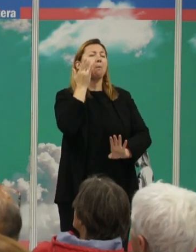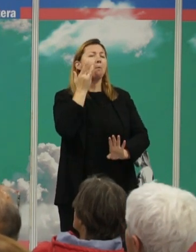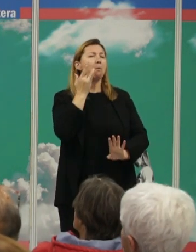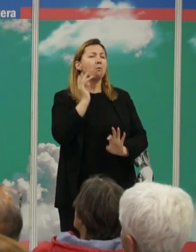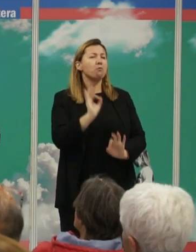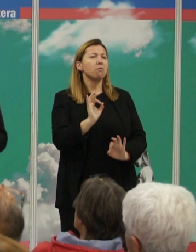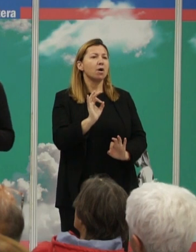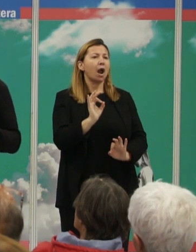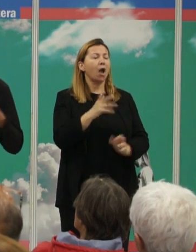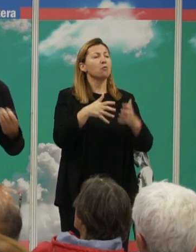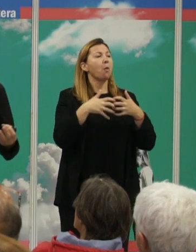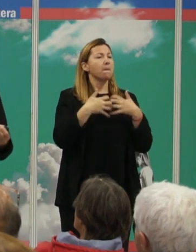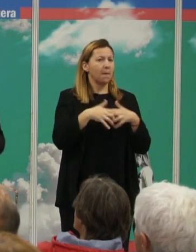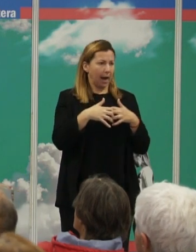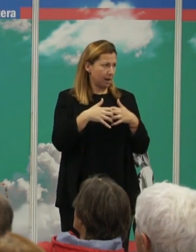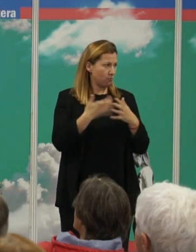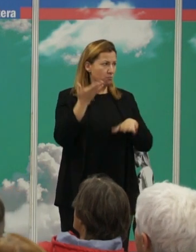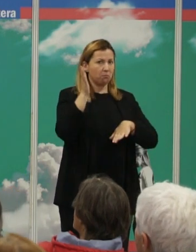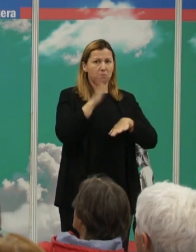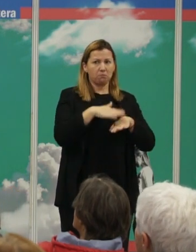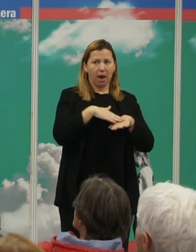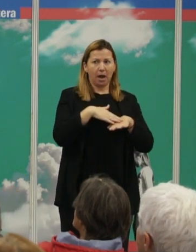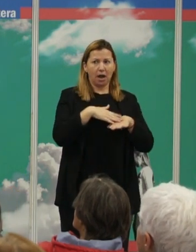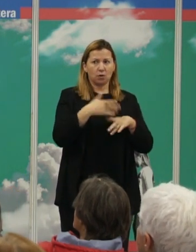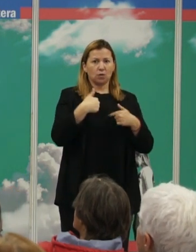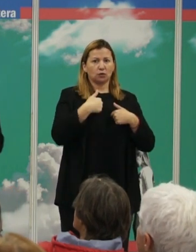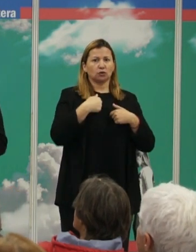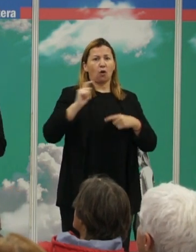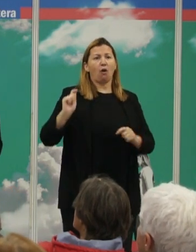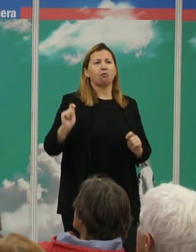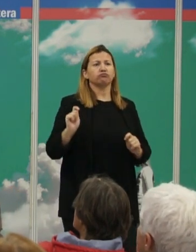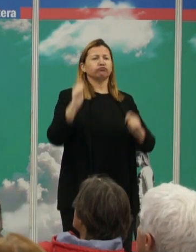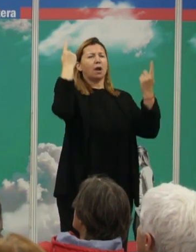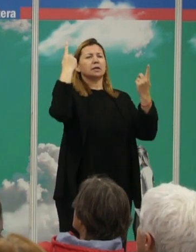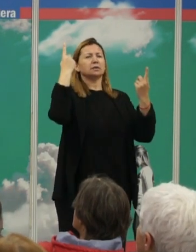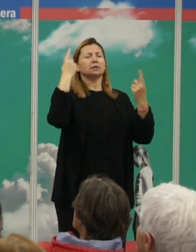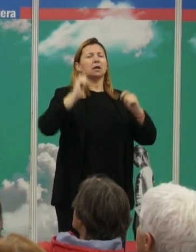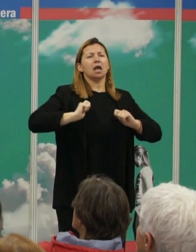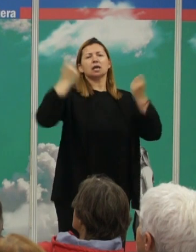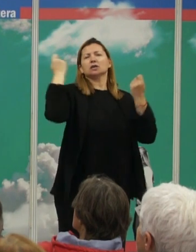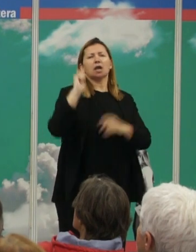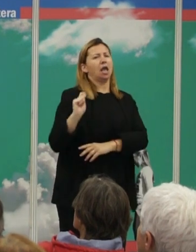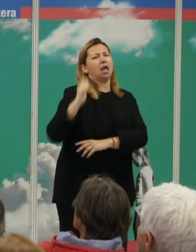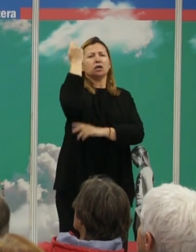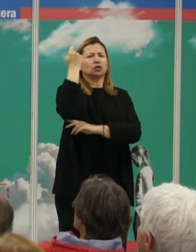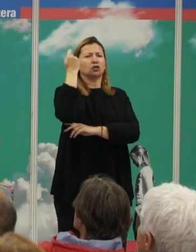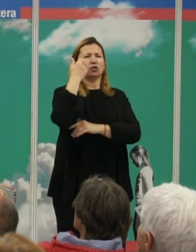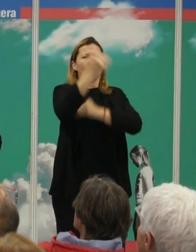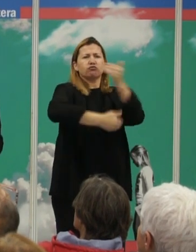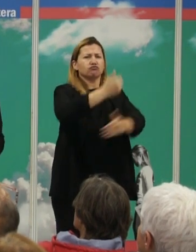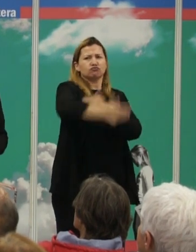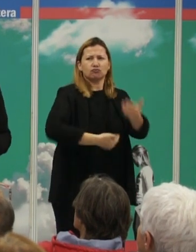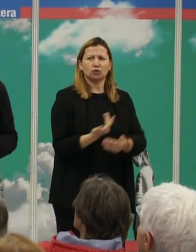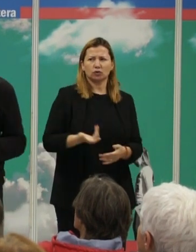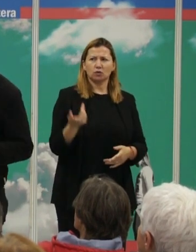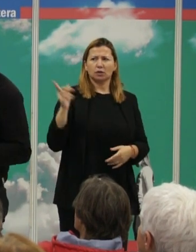mecanismo que podemos tener para incrementar nuestro éxito reproductivo inmediato. Esa es una idea que está ahí, se mueve un